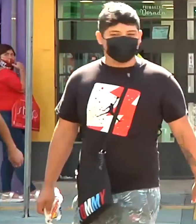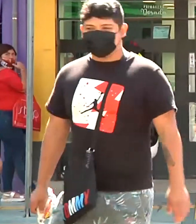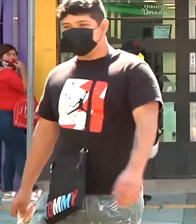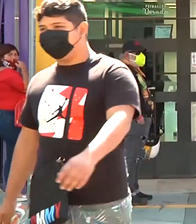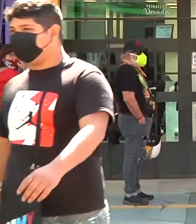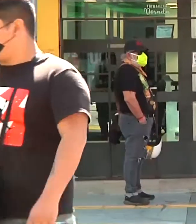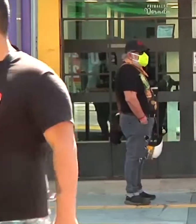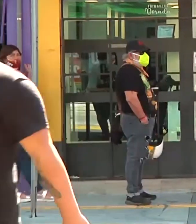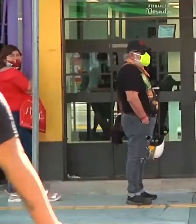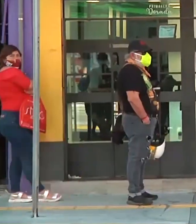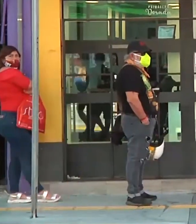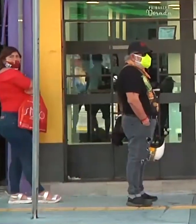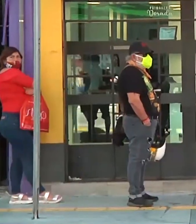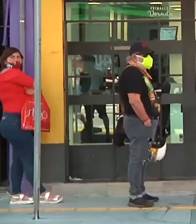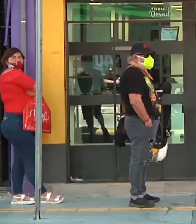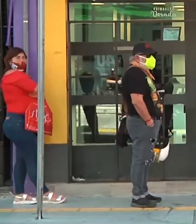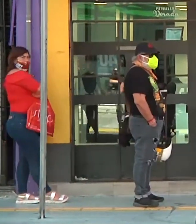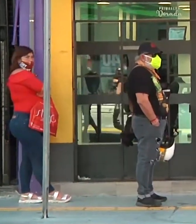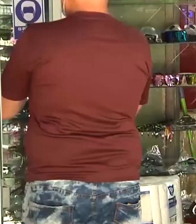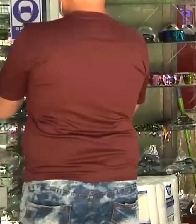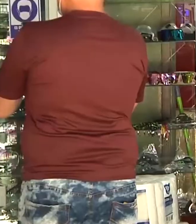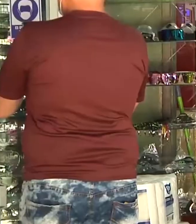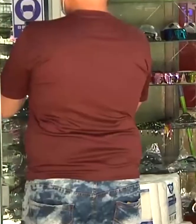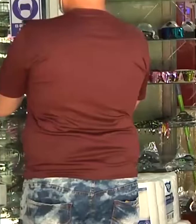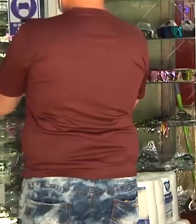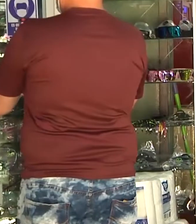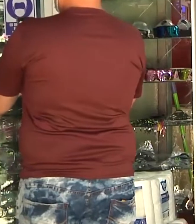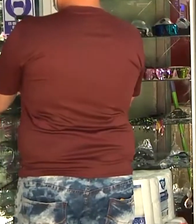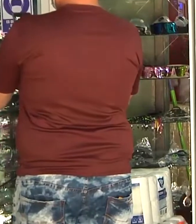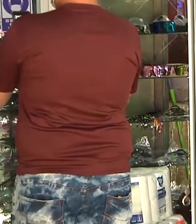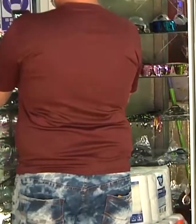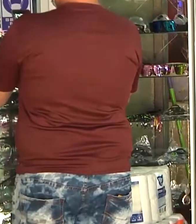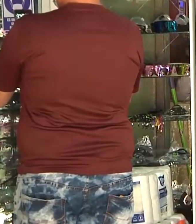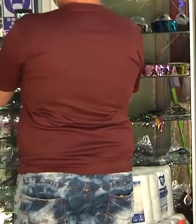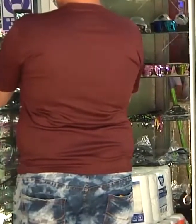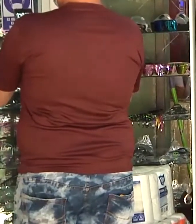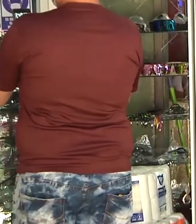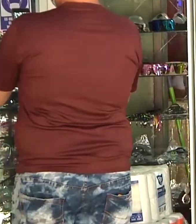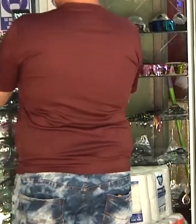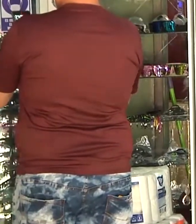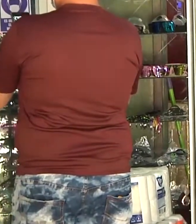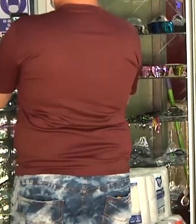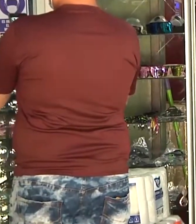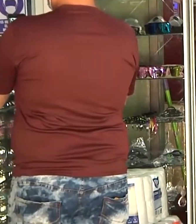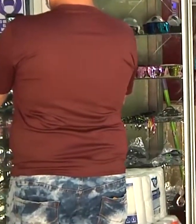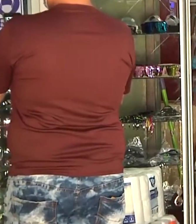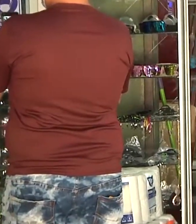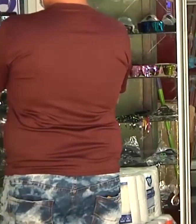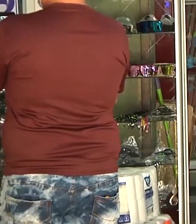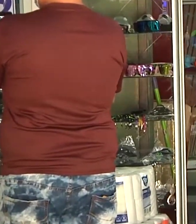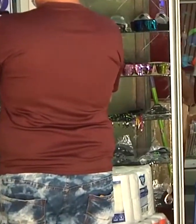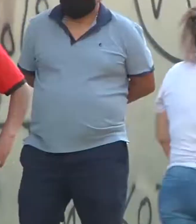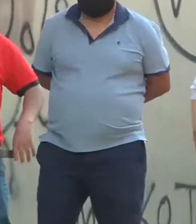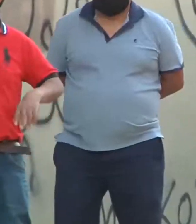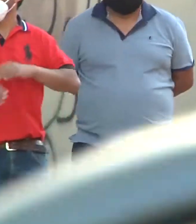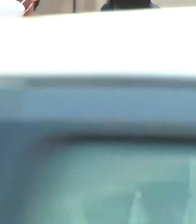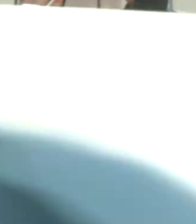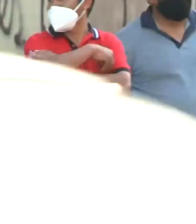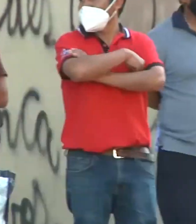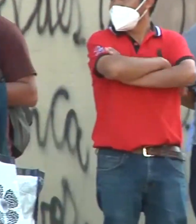se han vacunado de acuerdo a los grupos etarios que ya han sido convocados para iniciar el proceso, personas